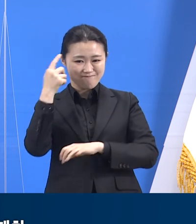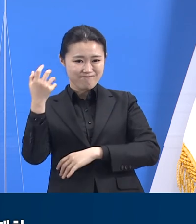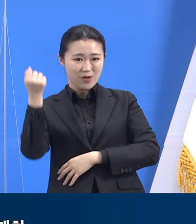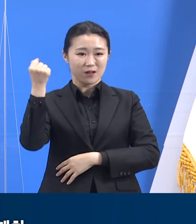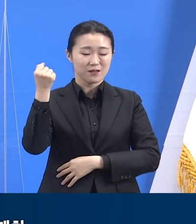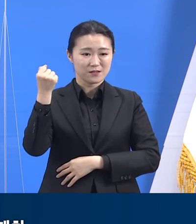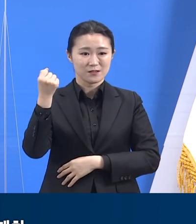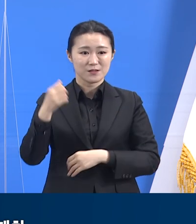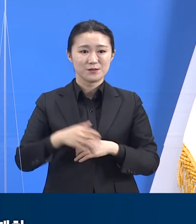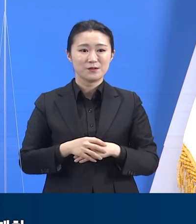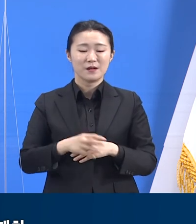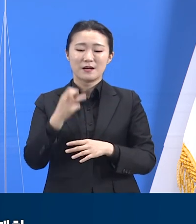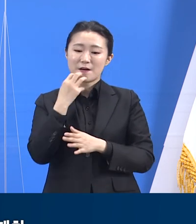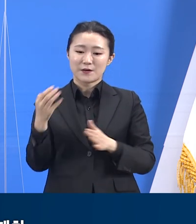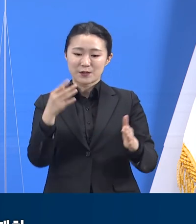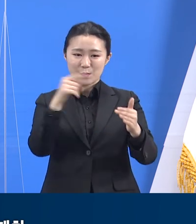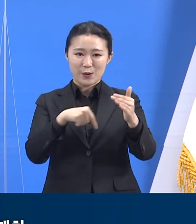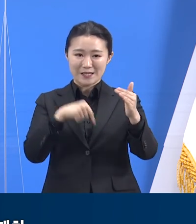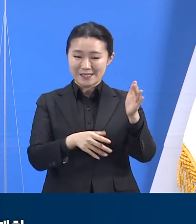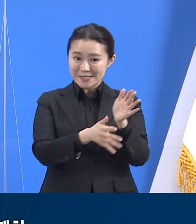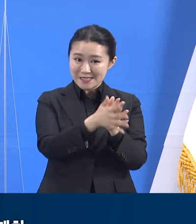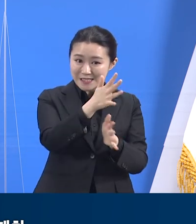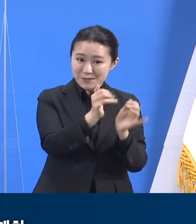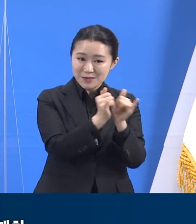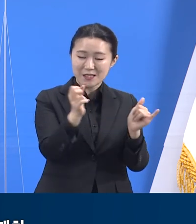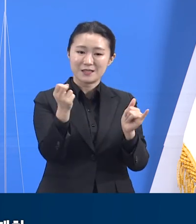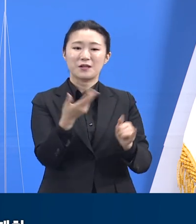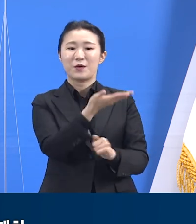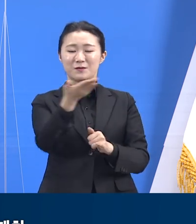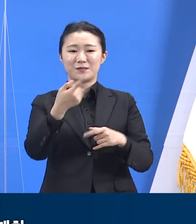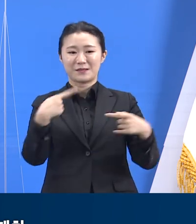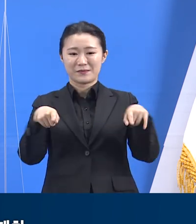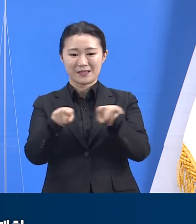군민들과 함께하겠습니다. 감사합니다.